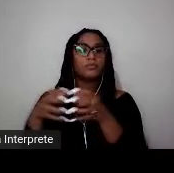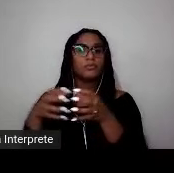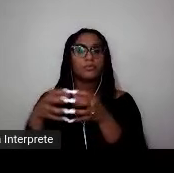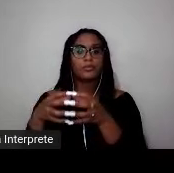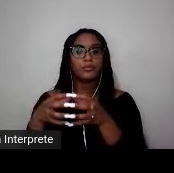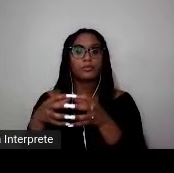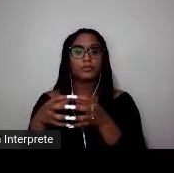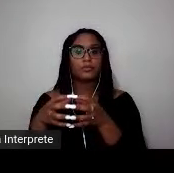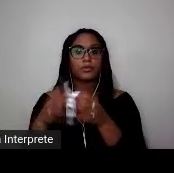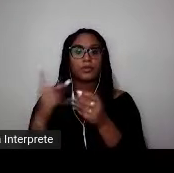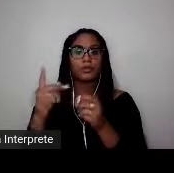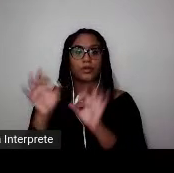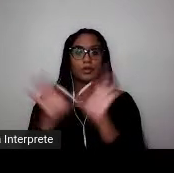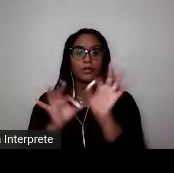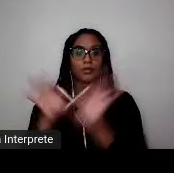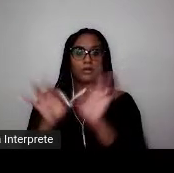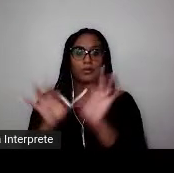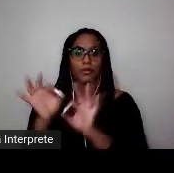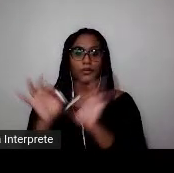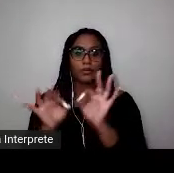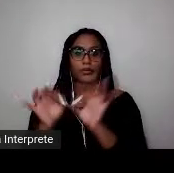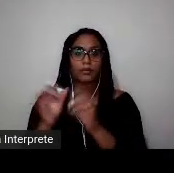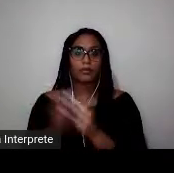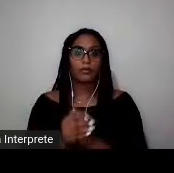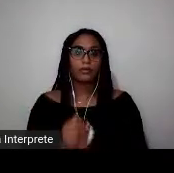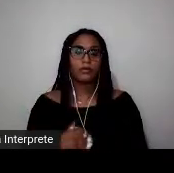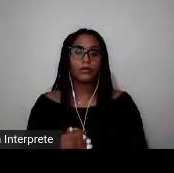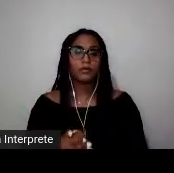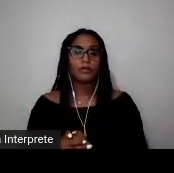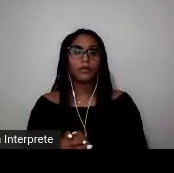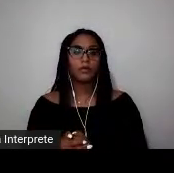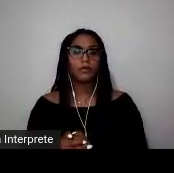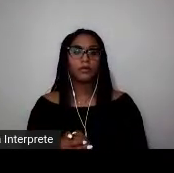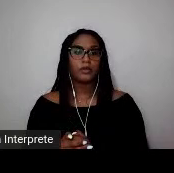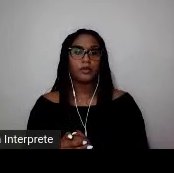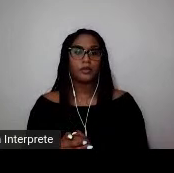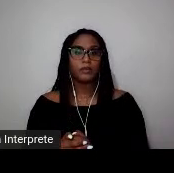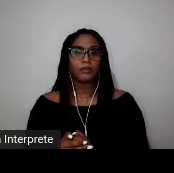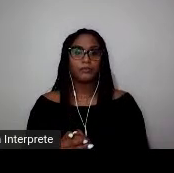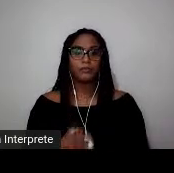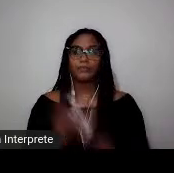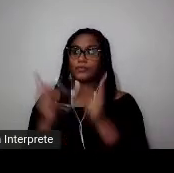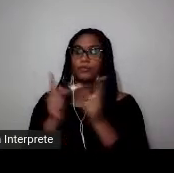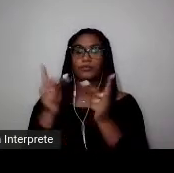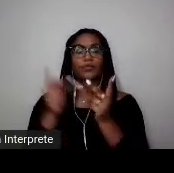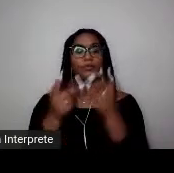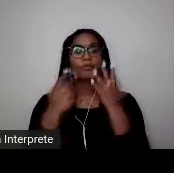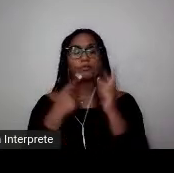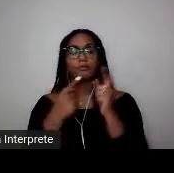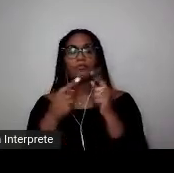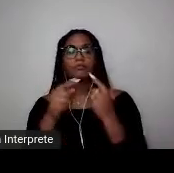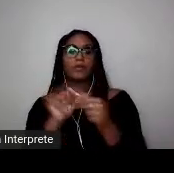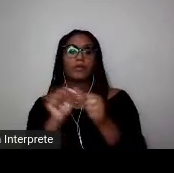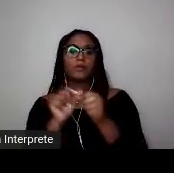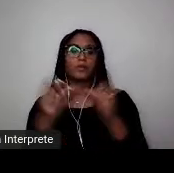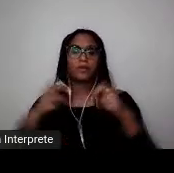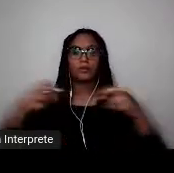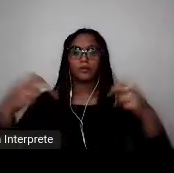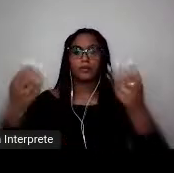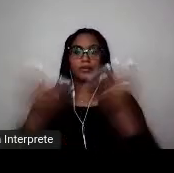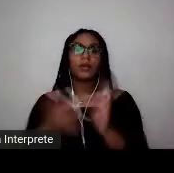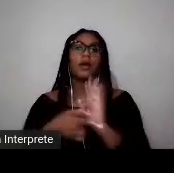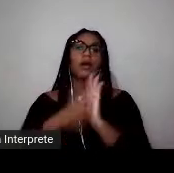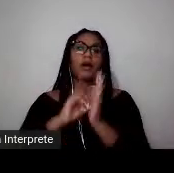Tivenin Sports Business Alumni pela organização e realização deste. Ainda antes da minha fala,